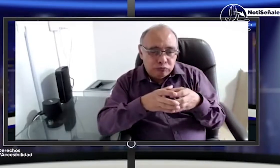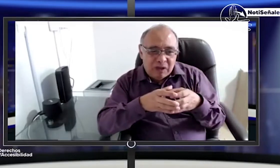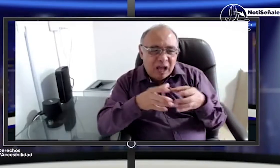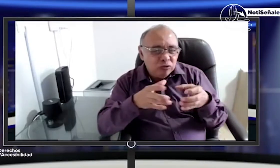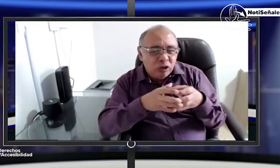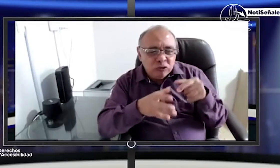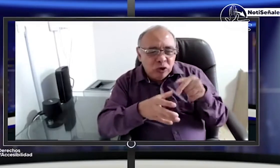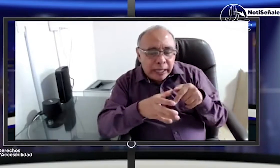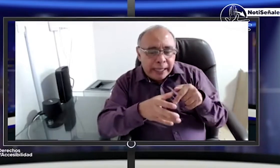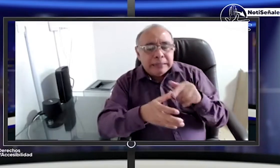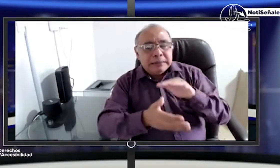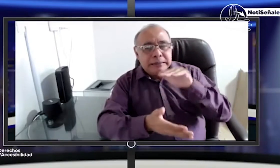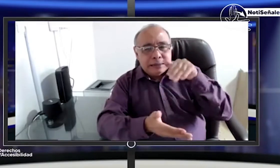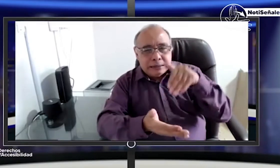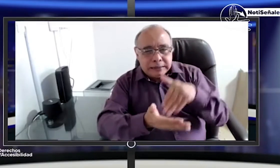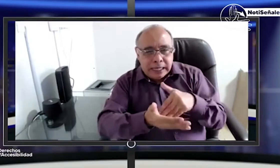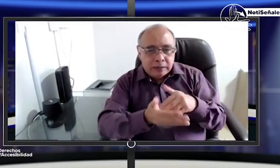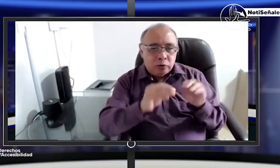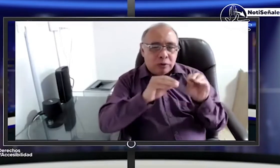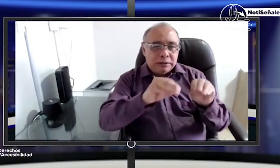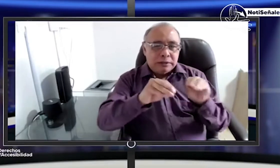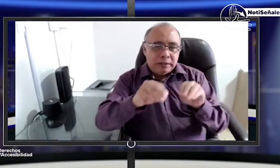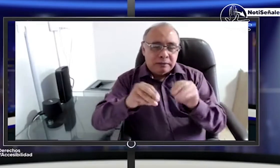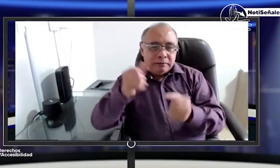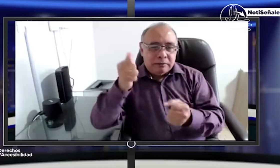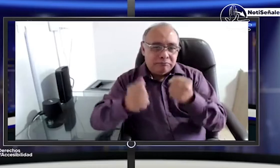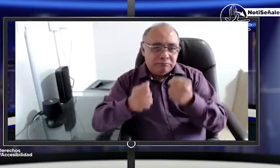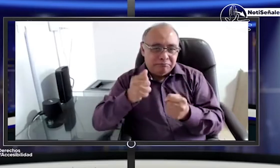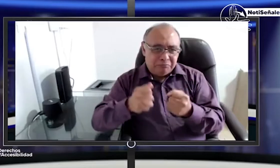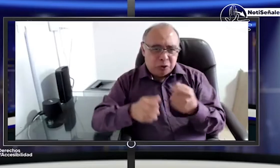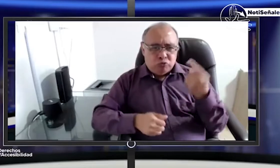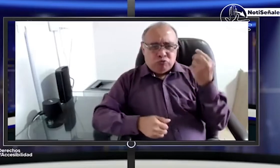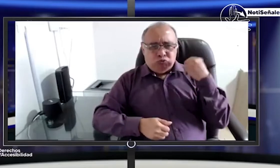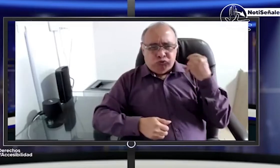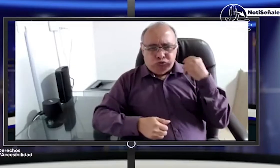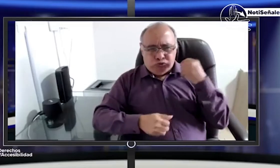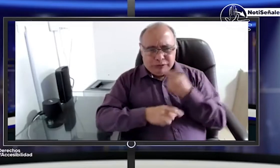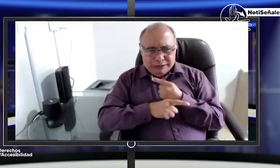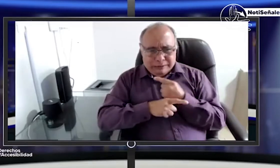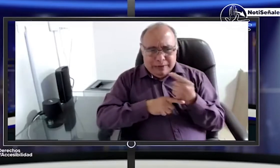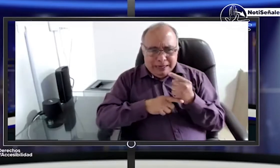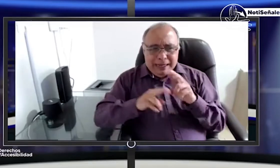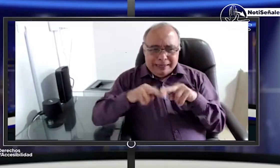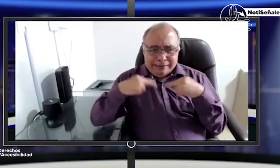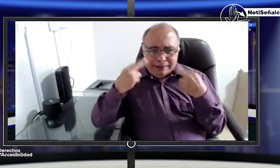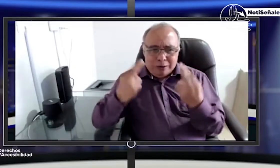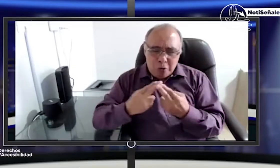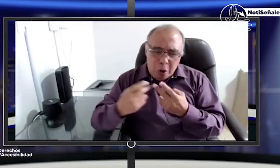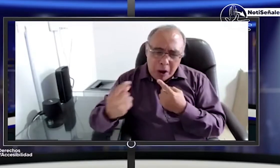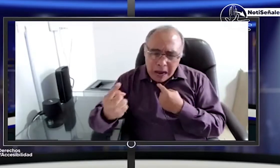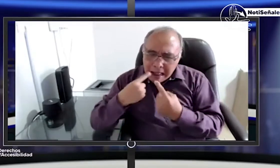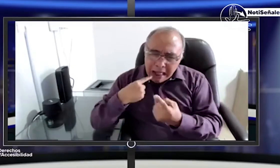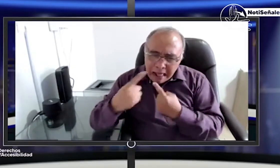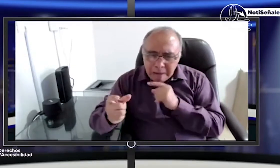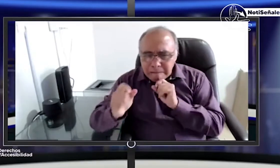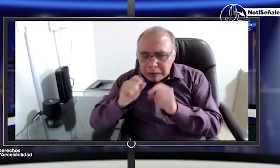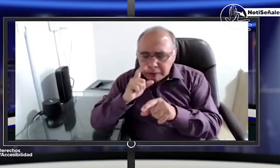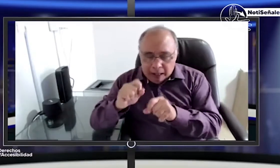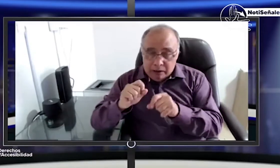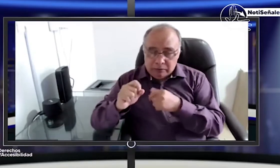oportunidad para invitar al presidente de CEACOL CEACOL es la asociación de